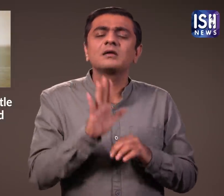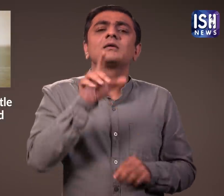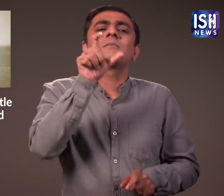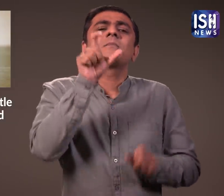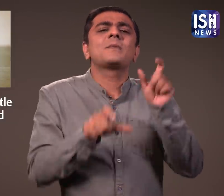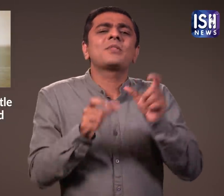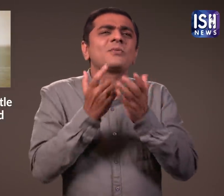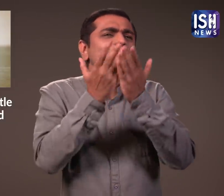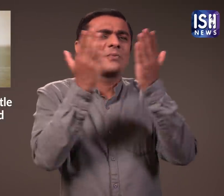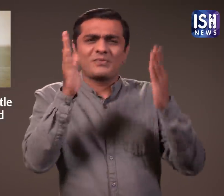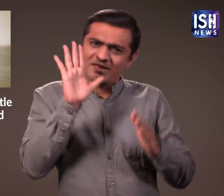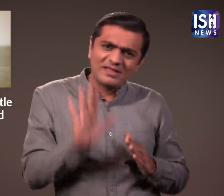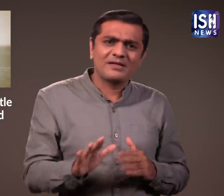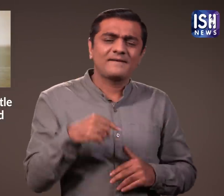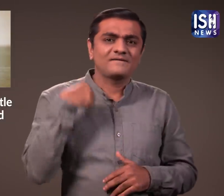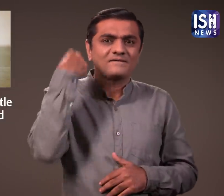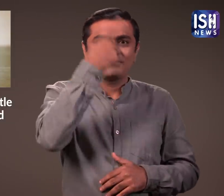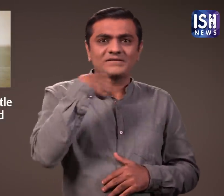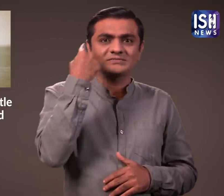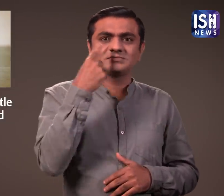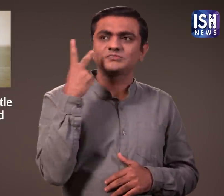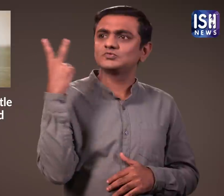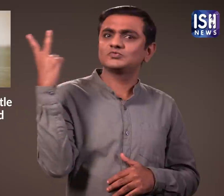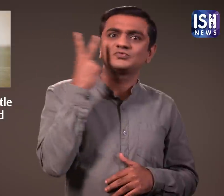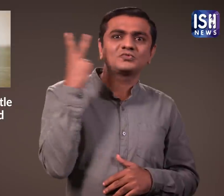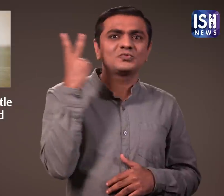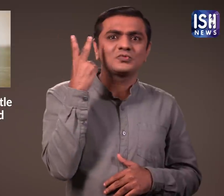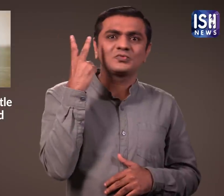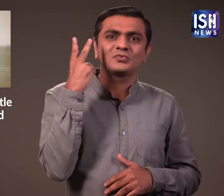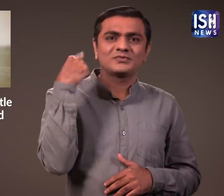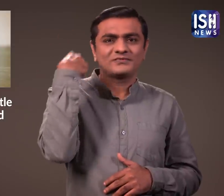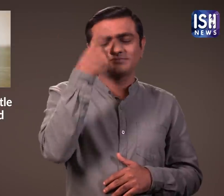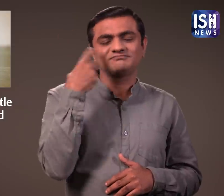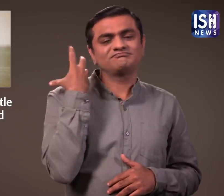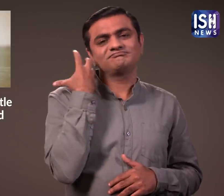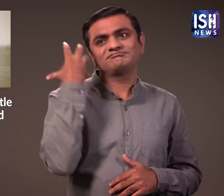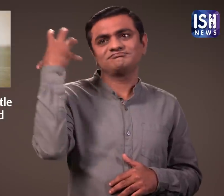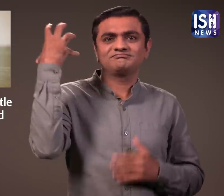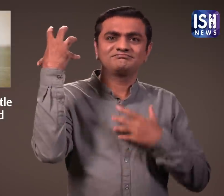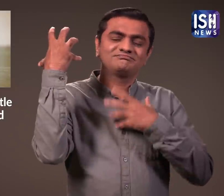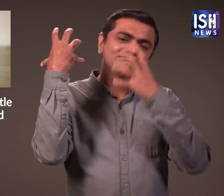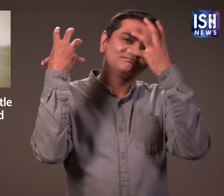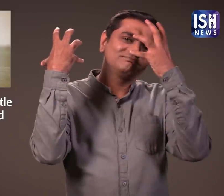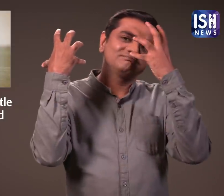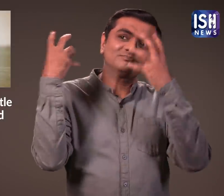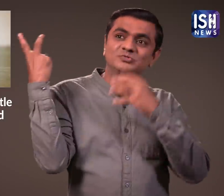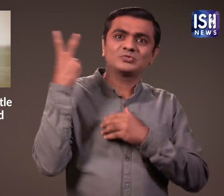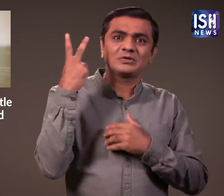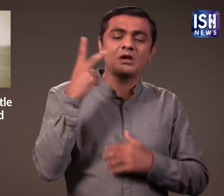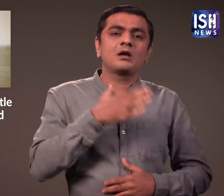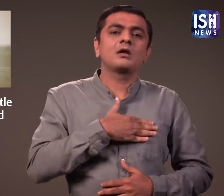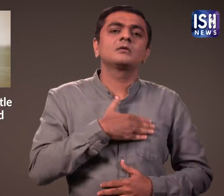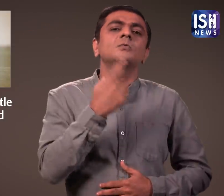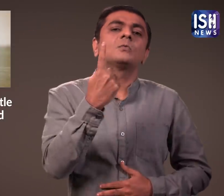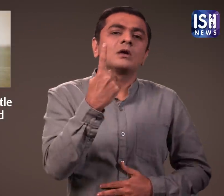बहुत सारे इंसान होते हैं जिनके दो सर होते हैं और एक दिल के साथ एक ही शरीर साजा करते है